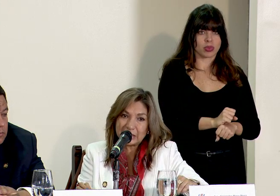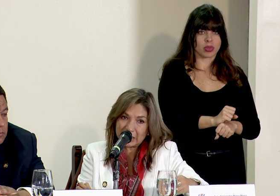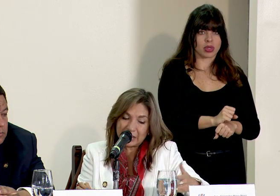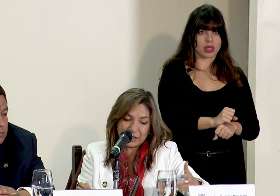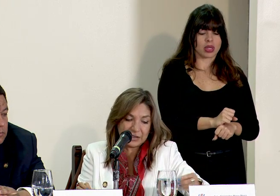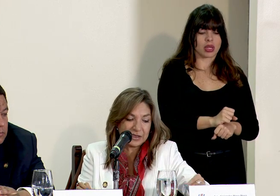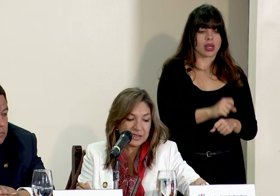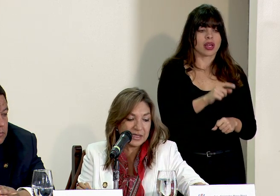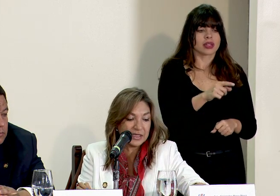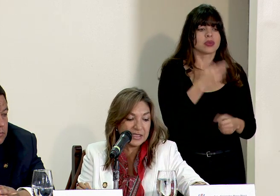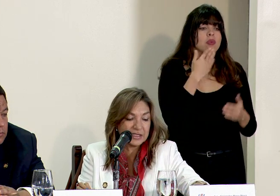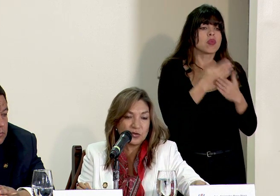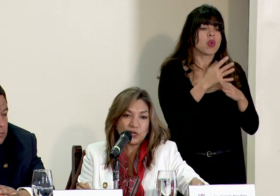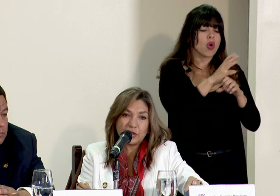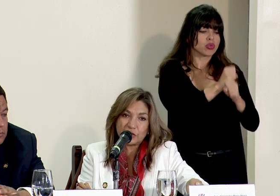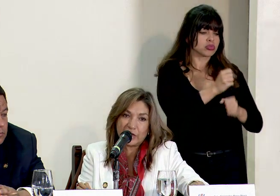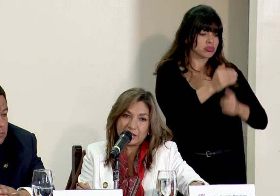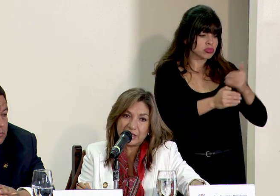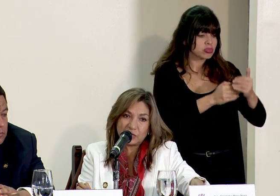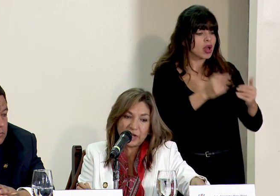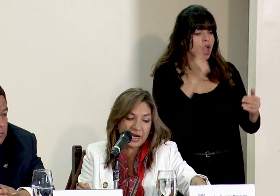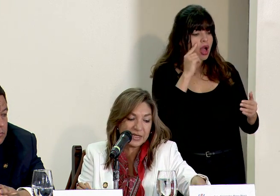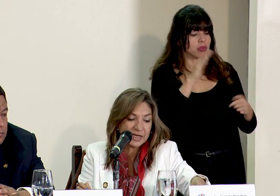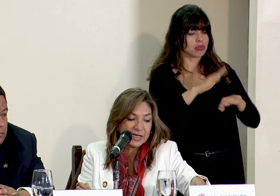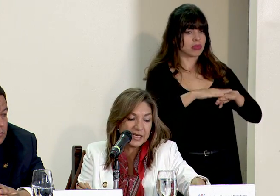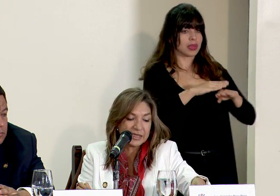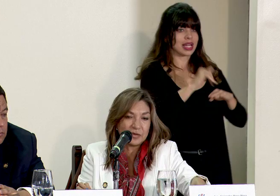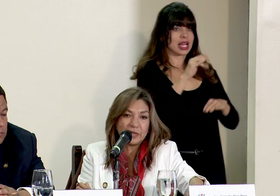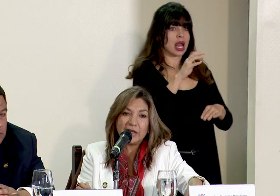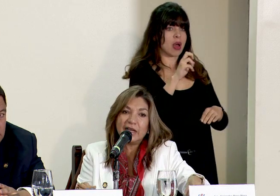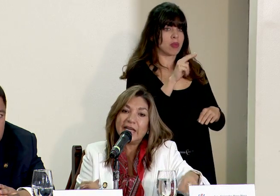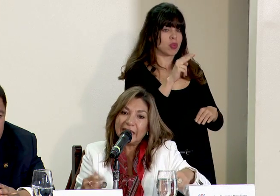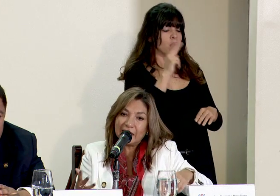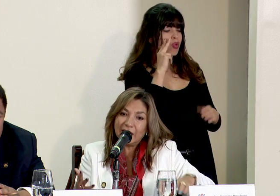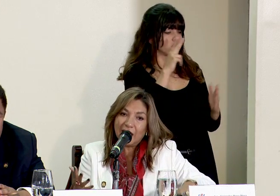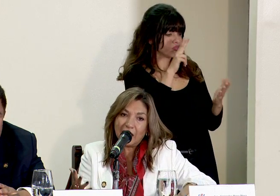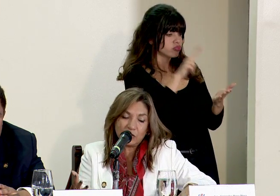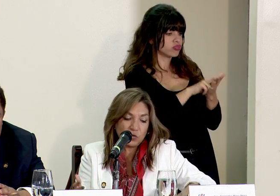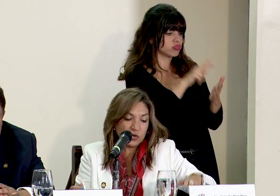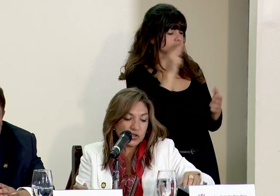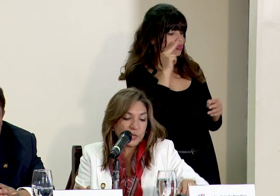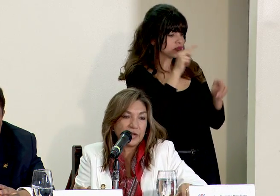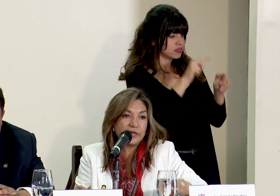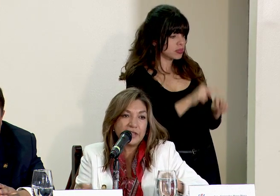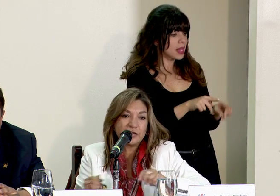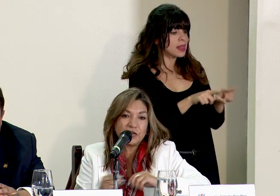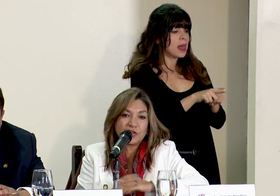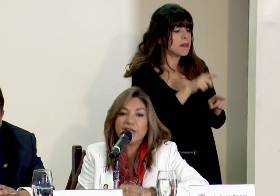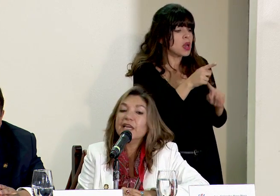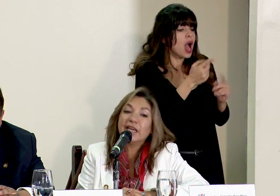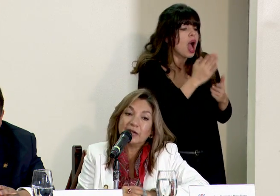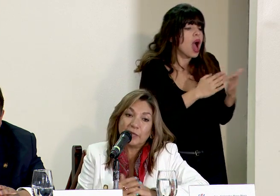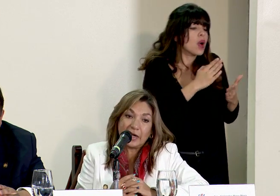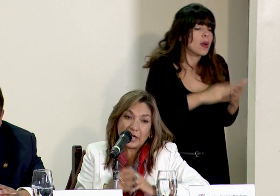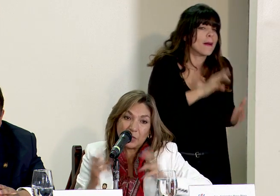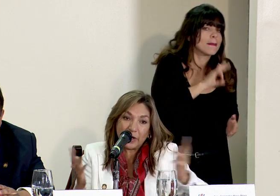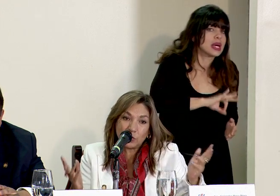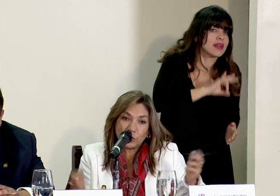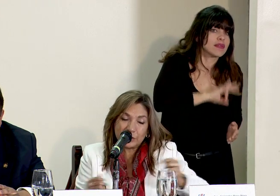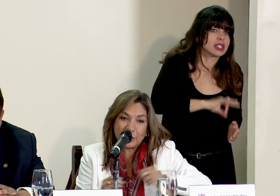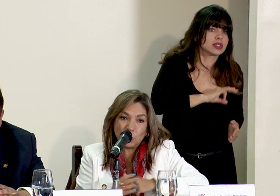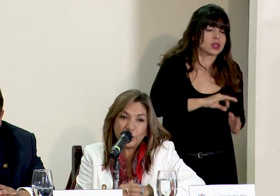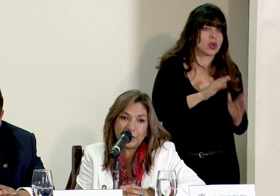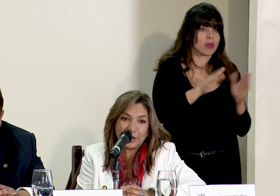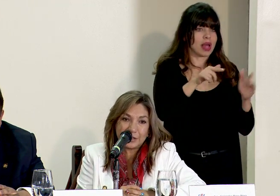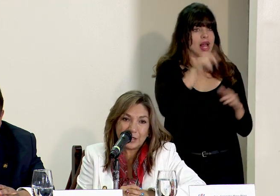práctica que se acredita ante el Instituto Nacional de las Mujeres y que también genera algunos beneficios en el